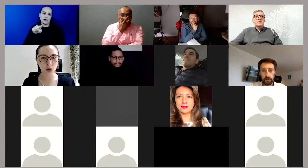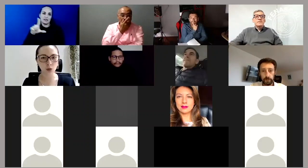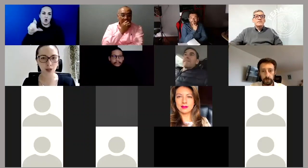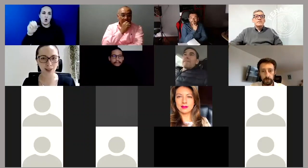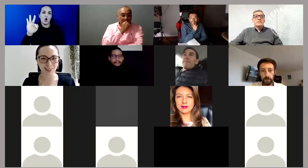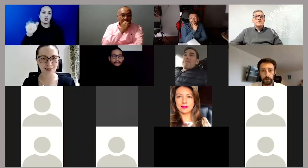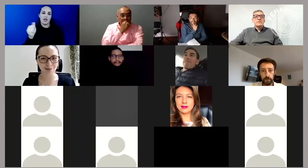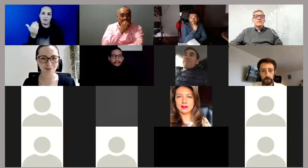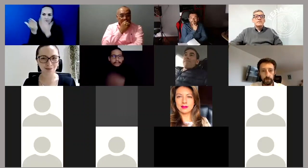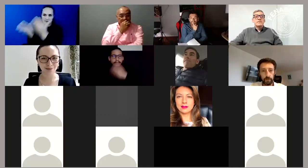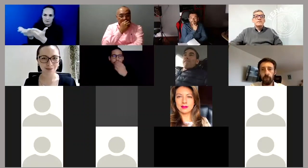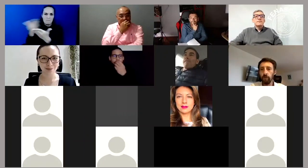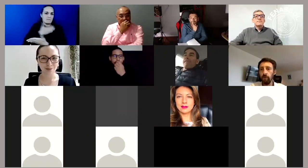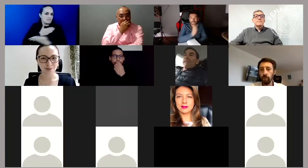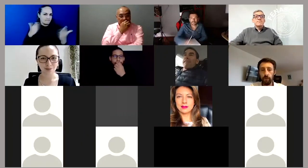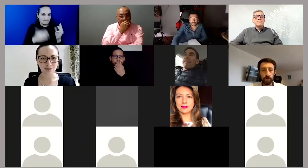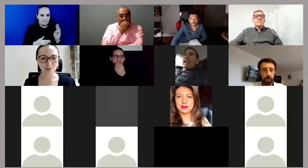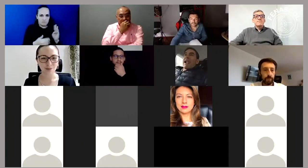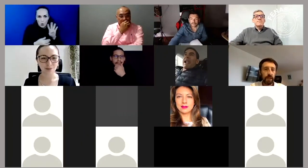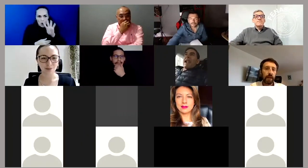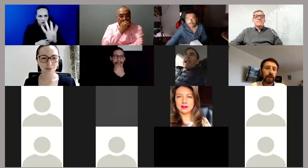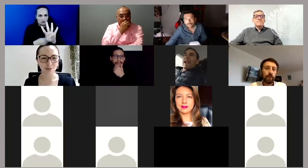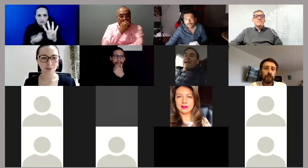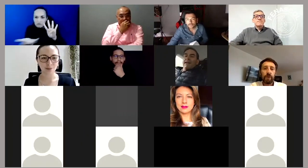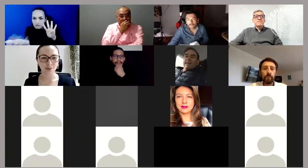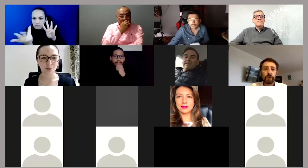Luis Felipe Lota, aquí más que dispuestos para ustedes.